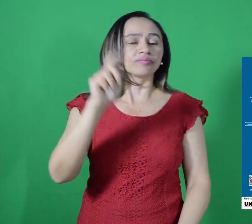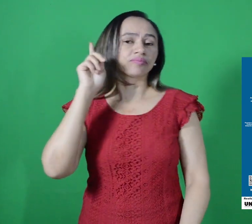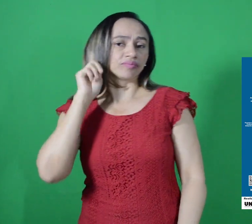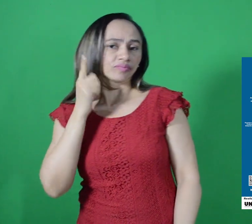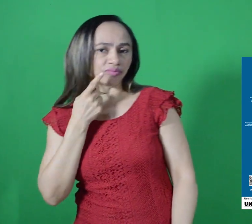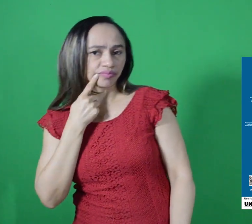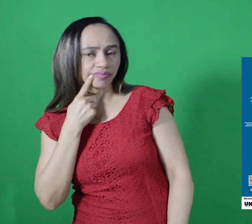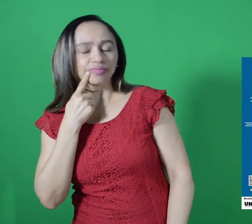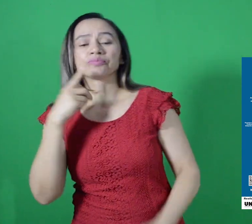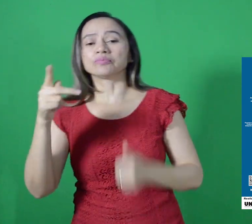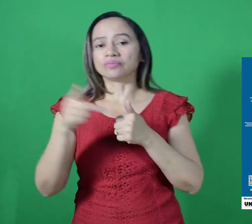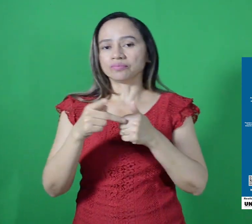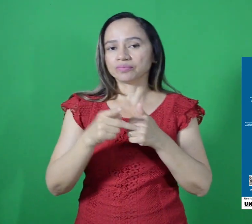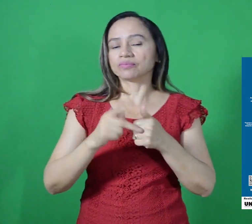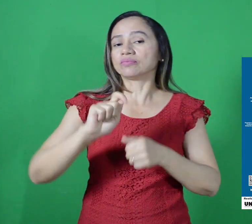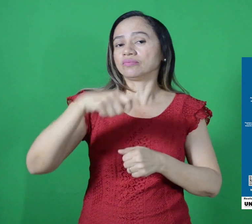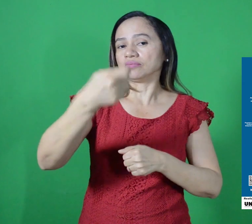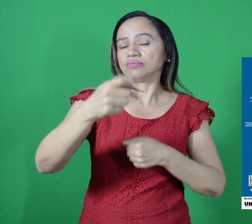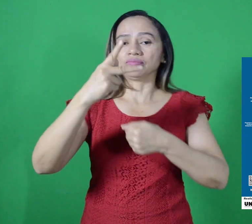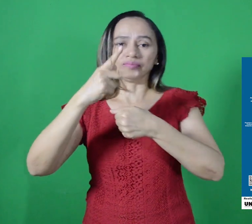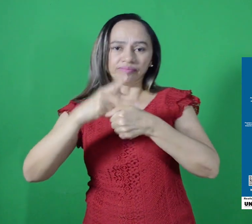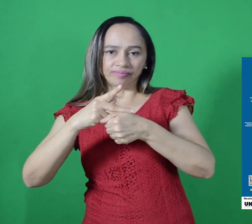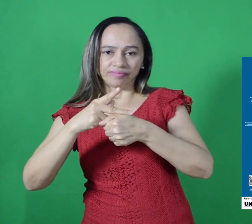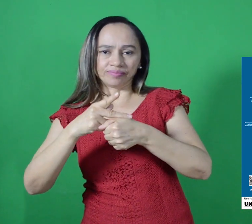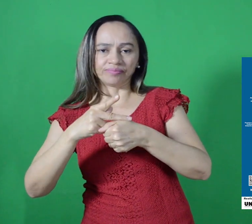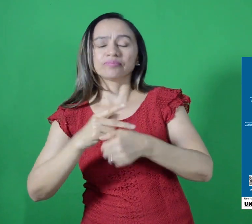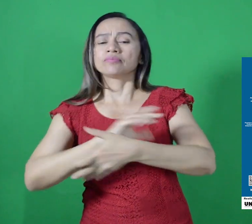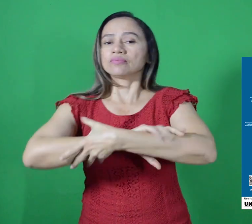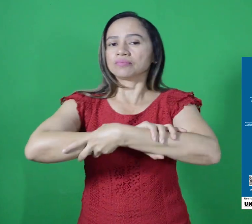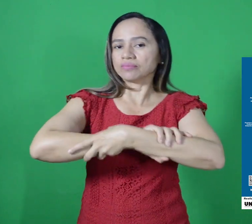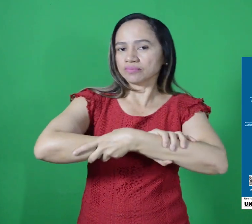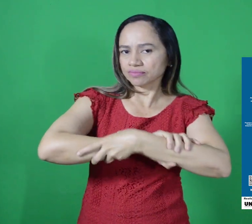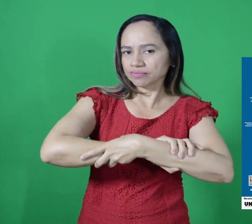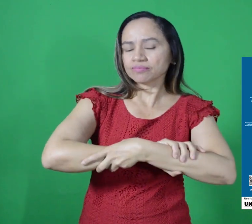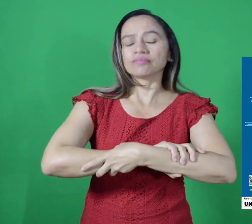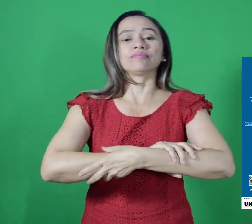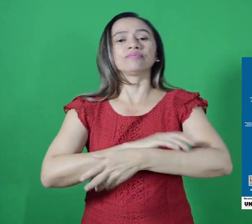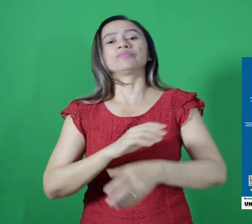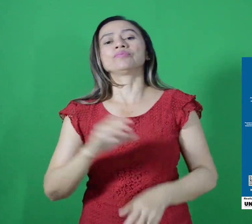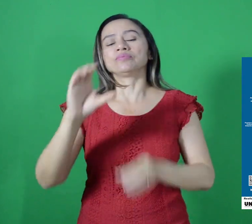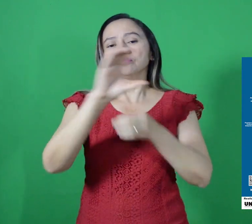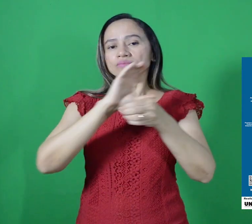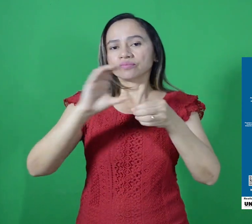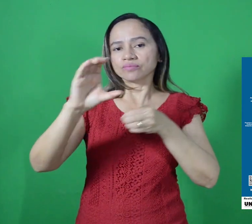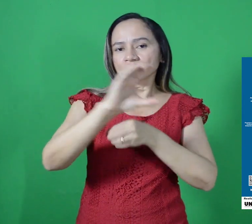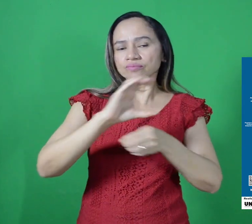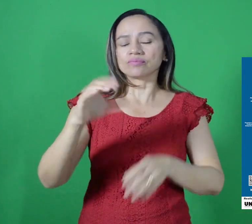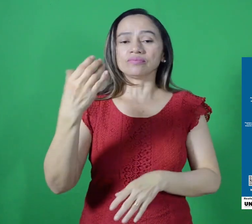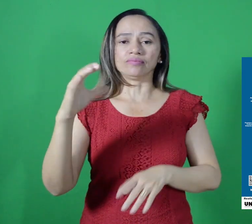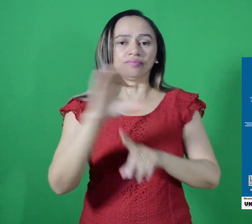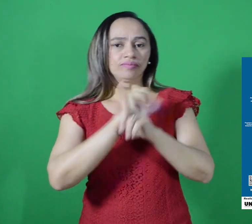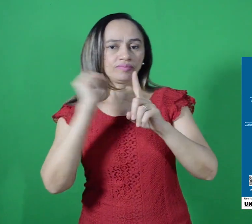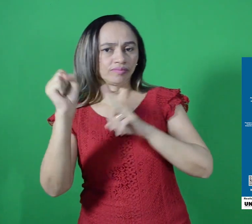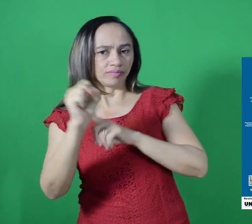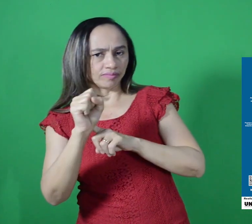língua, a Libras, a cultura surda e suas identidades. Com o apoio da Associação de Surdos de